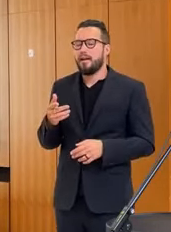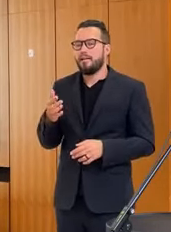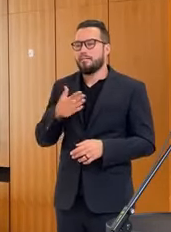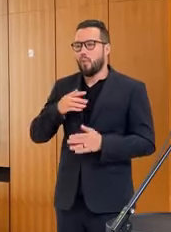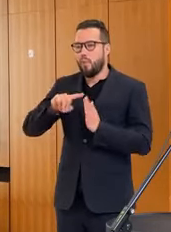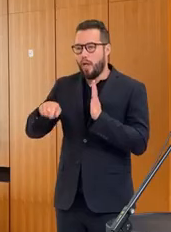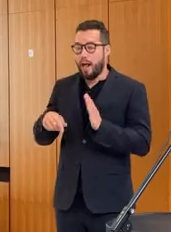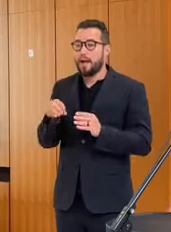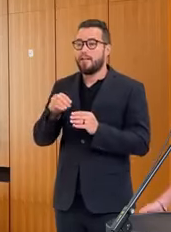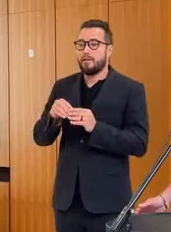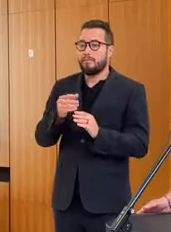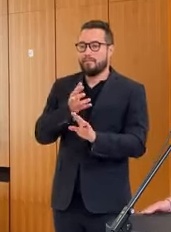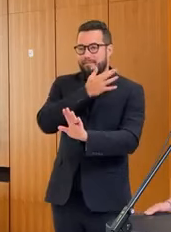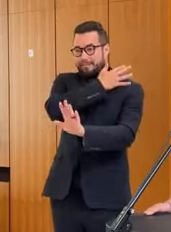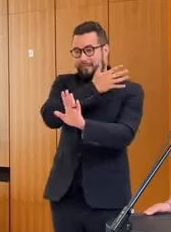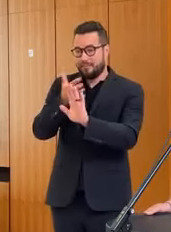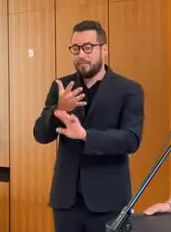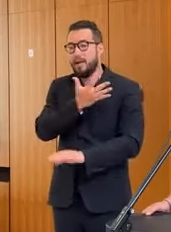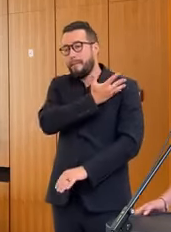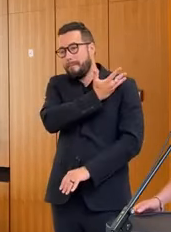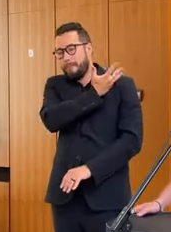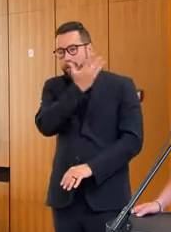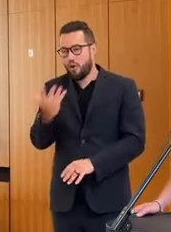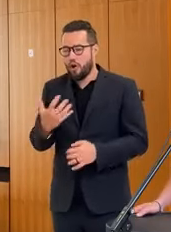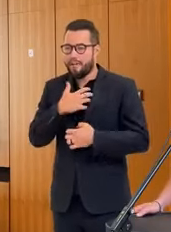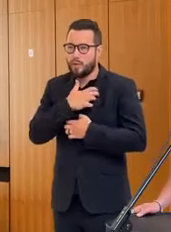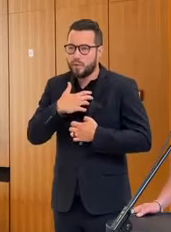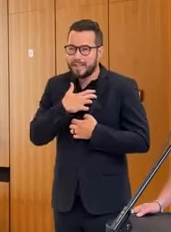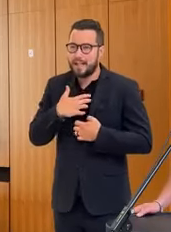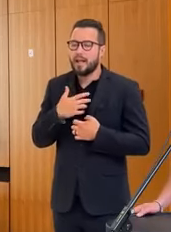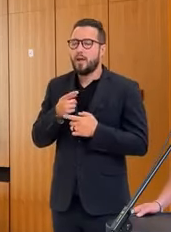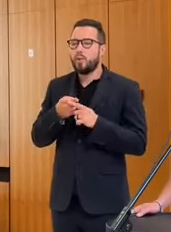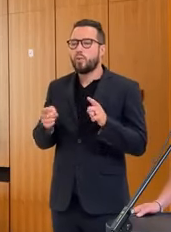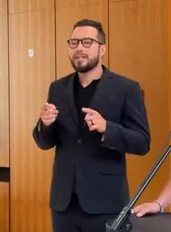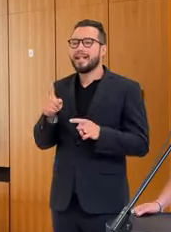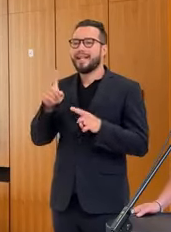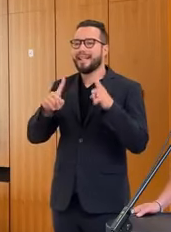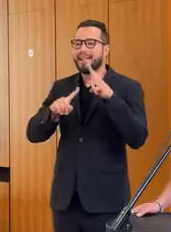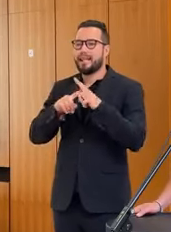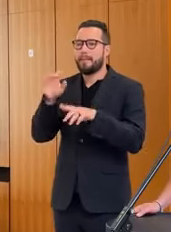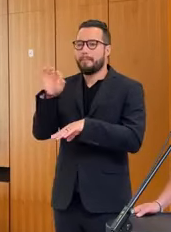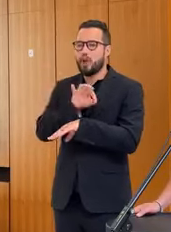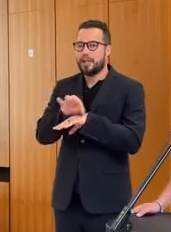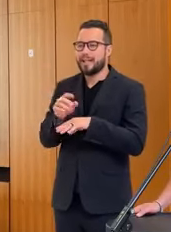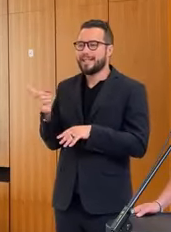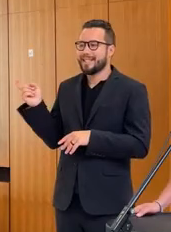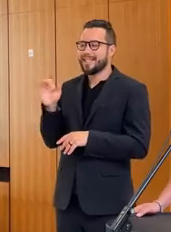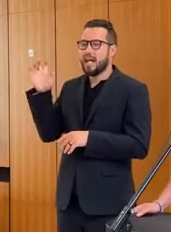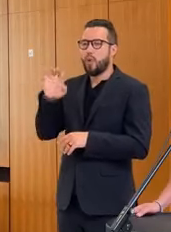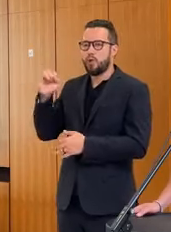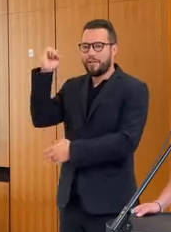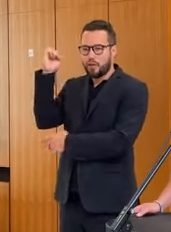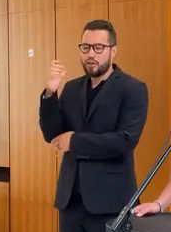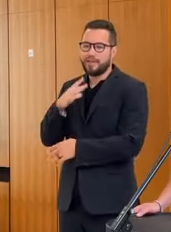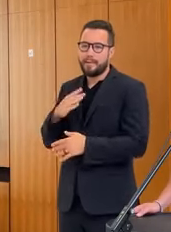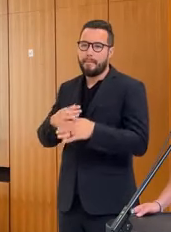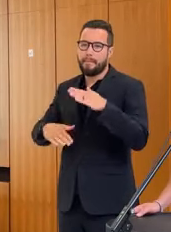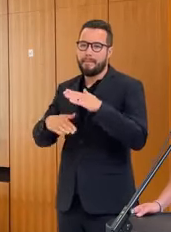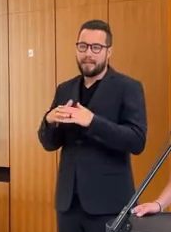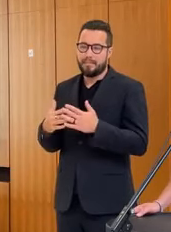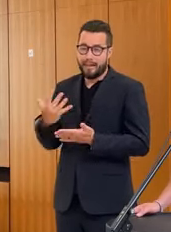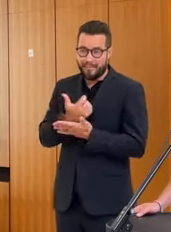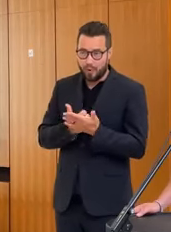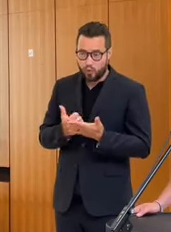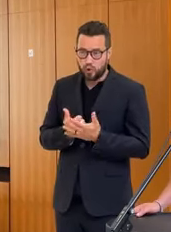aby to 5-ročné úsilie, ktoré sme investovali do IT projektov, ktoré sú financované z eurofondov, bolo maximálne využité a aby sme